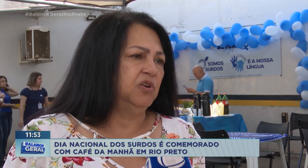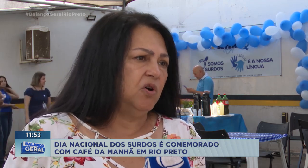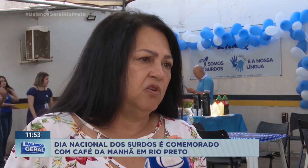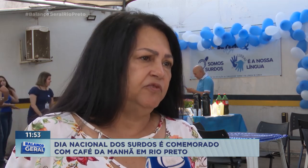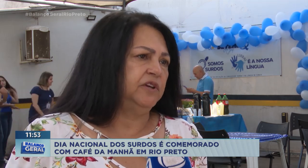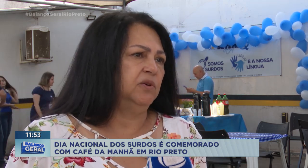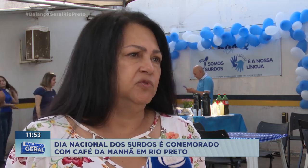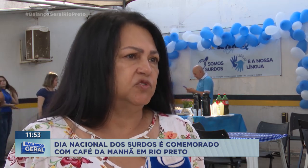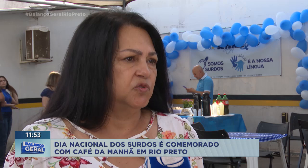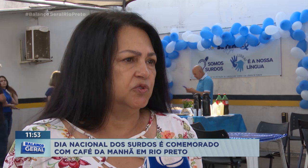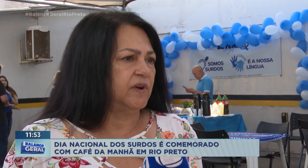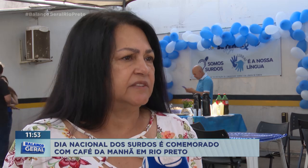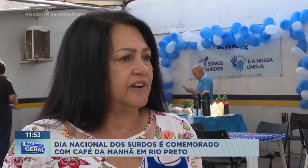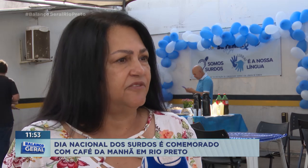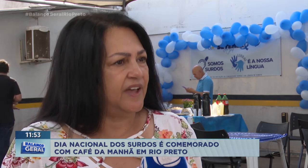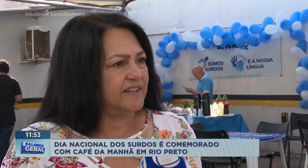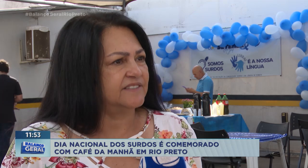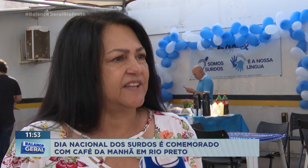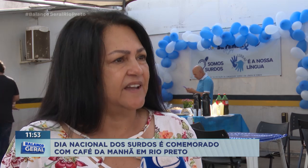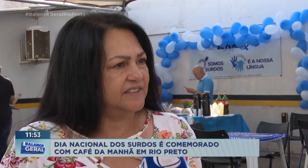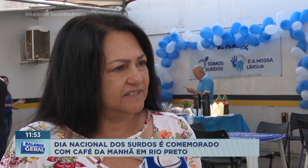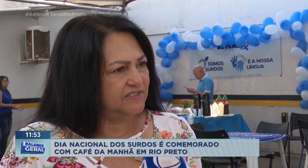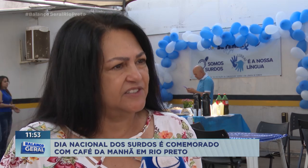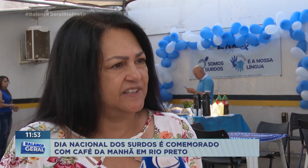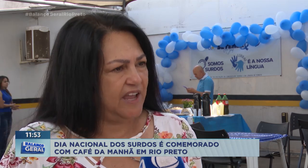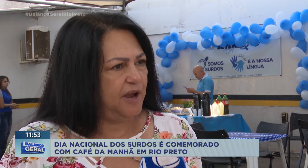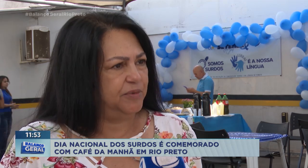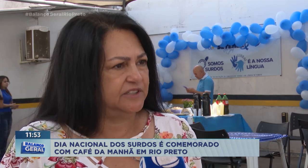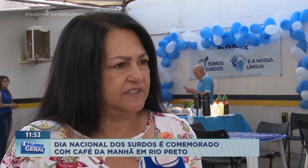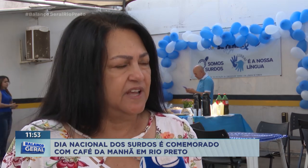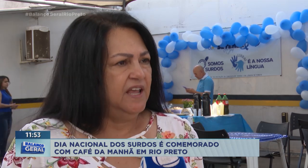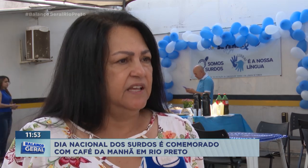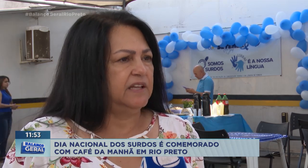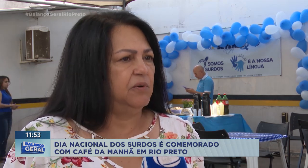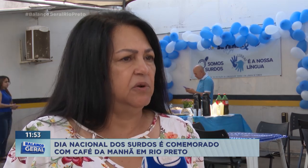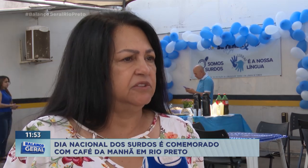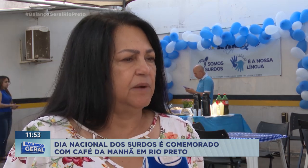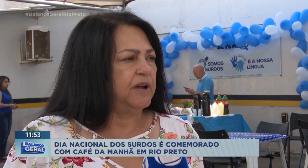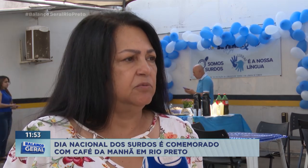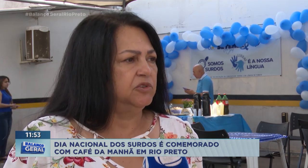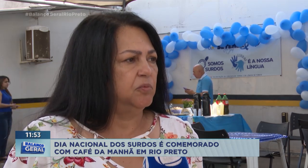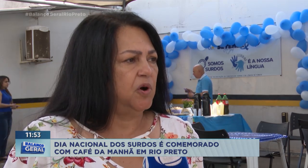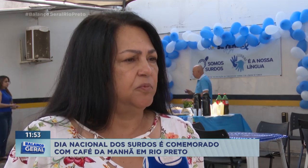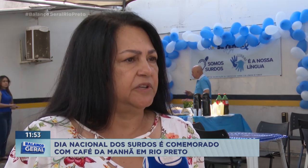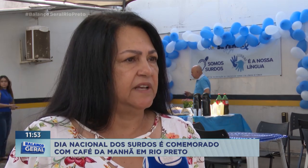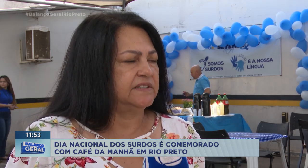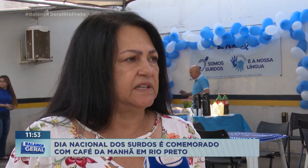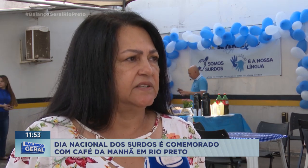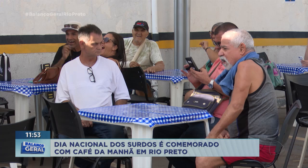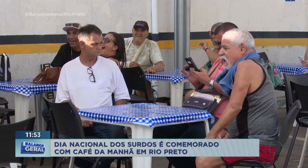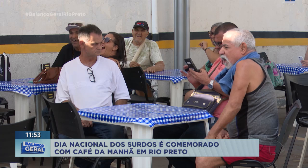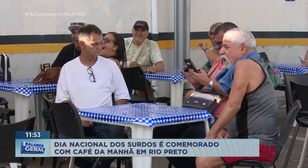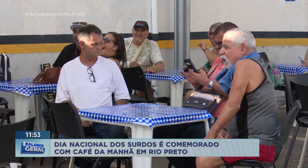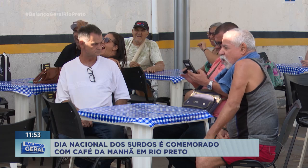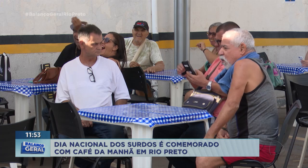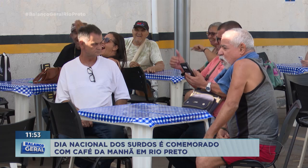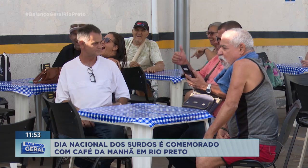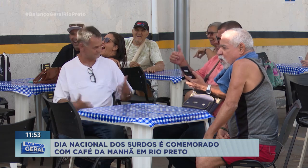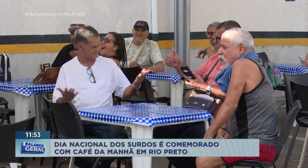ouve o surdo através dos intérpretes. Então é um trabalho muito bom porque assim às vezes eles precisam de uma